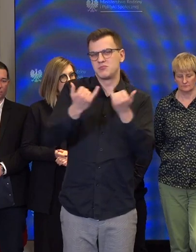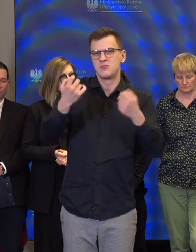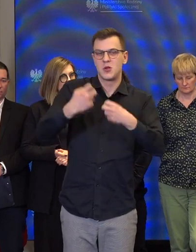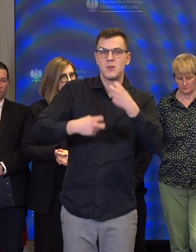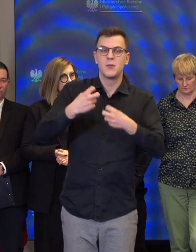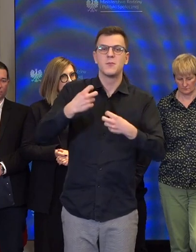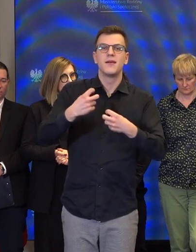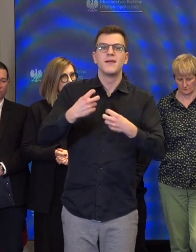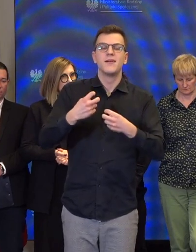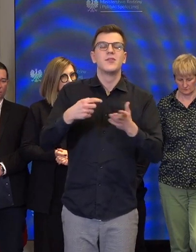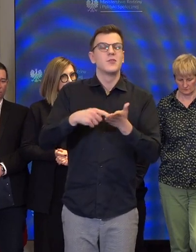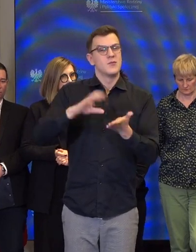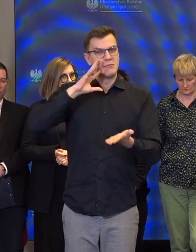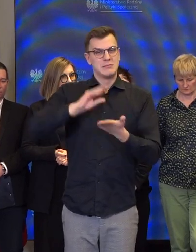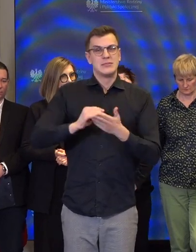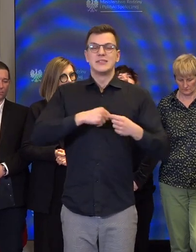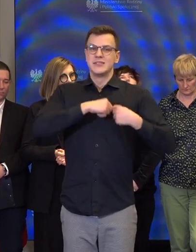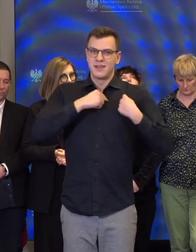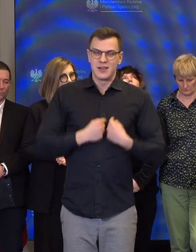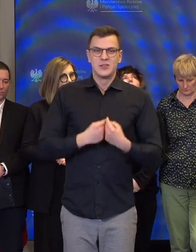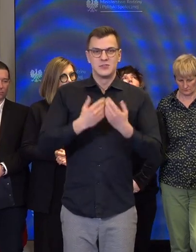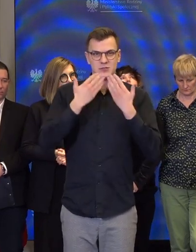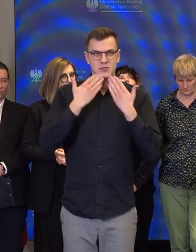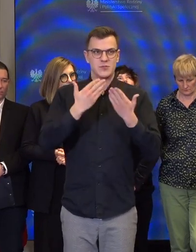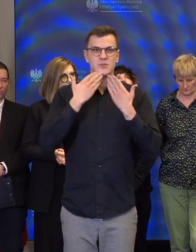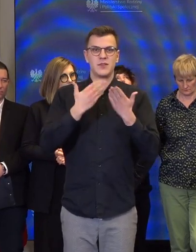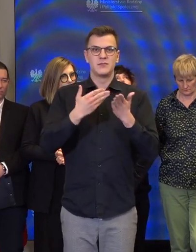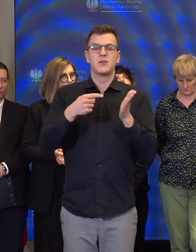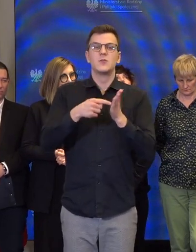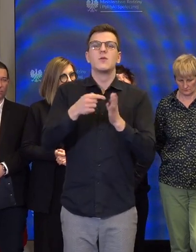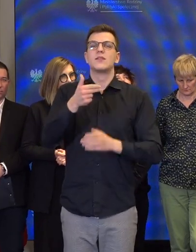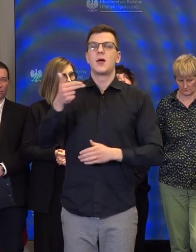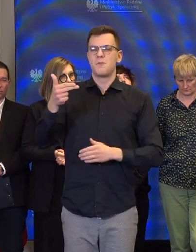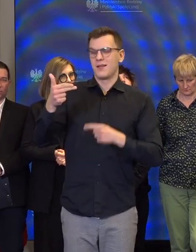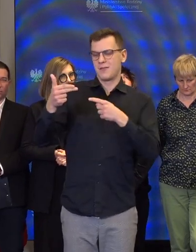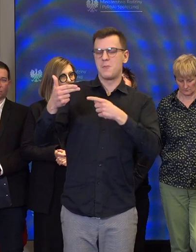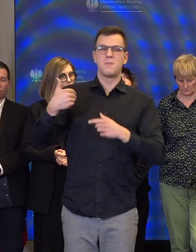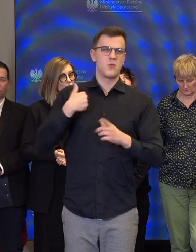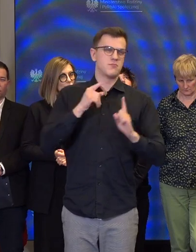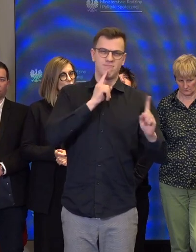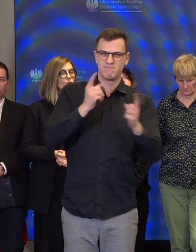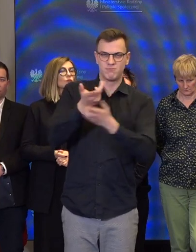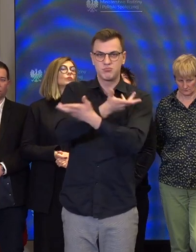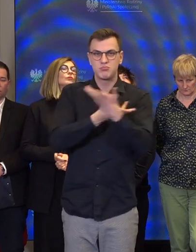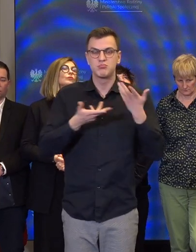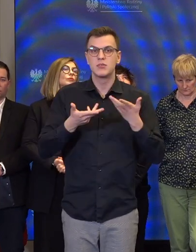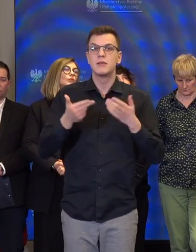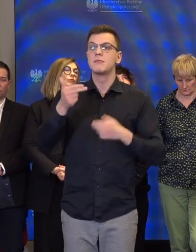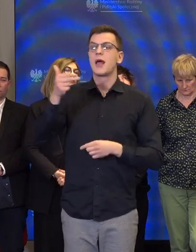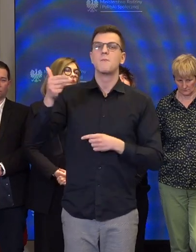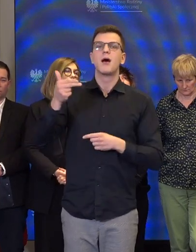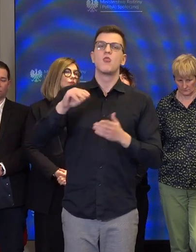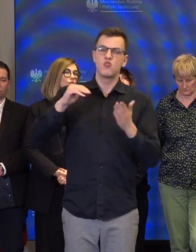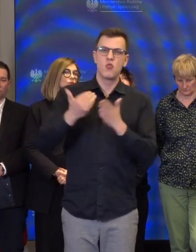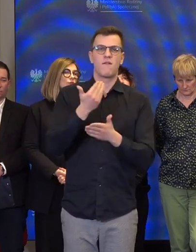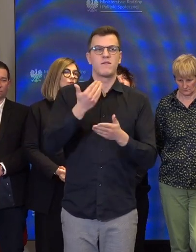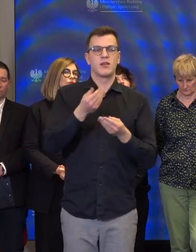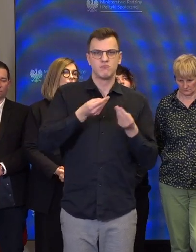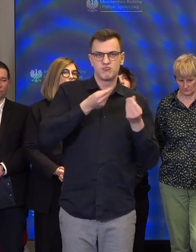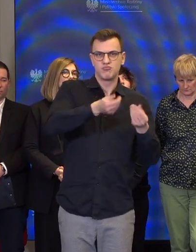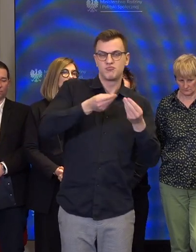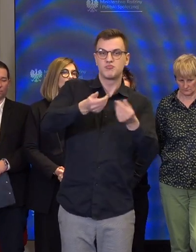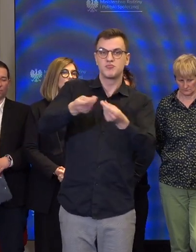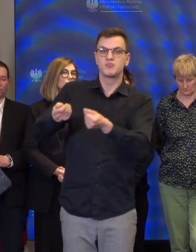dziękuję za to, że w tej kwestii, o której rozmawialiśmy, a więc w zakresie nowego świadczenia, świadczenia